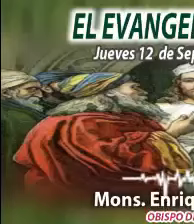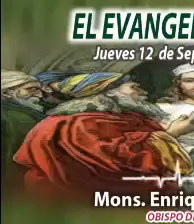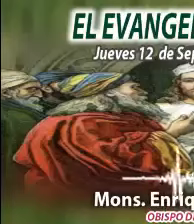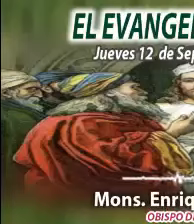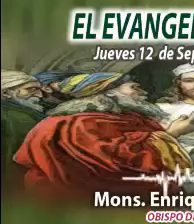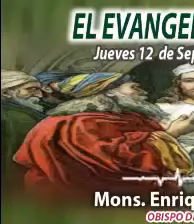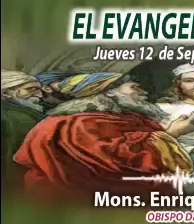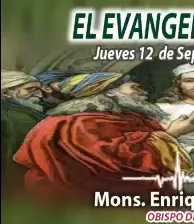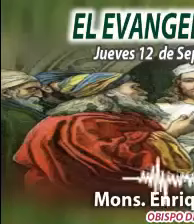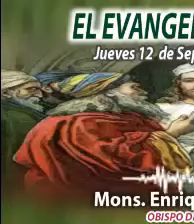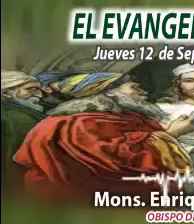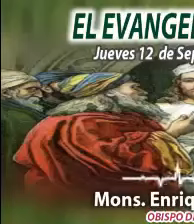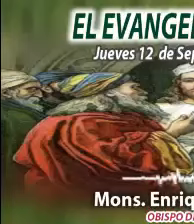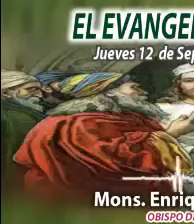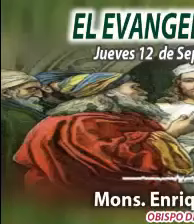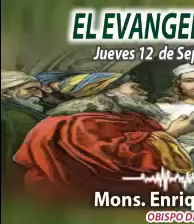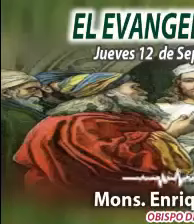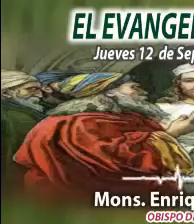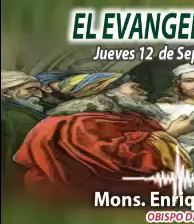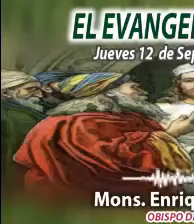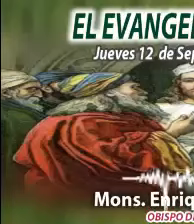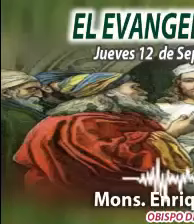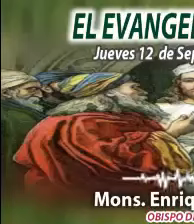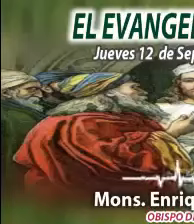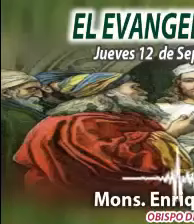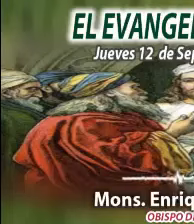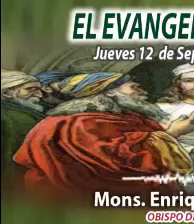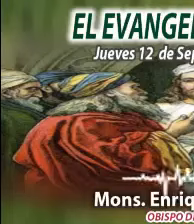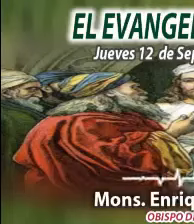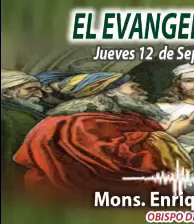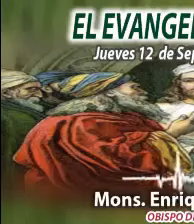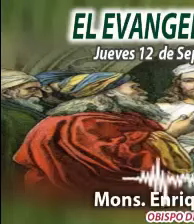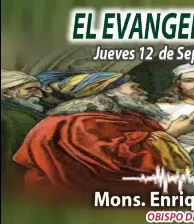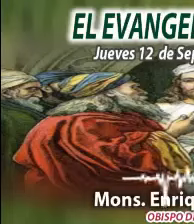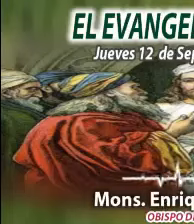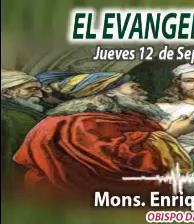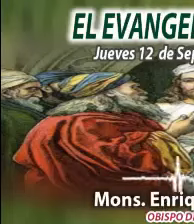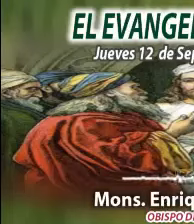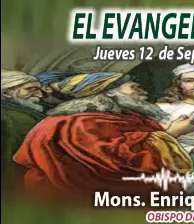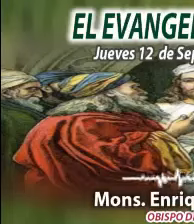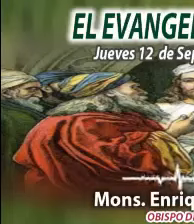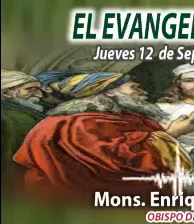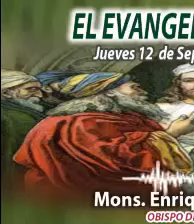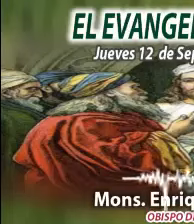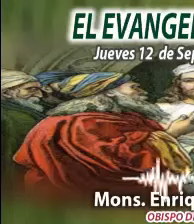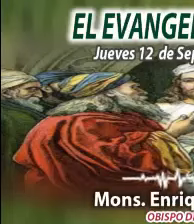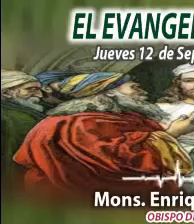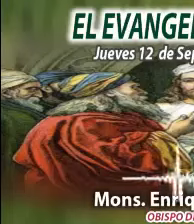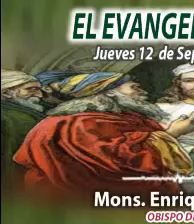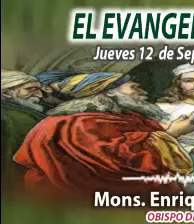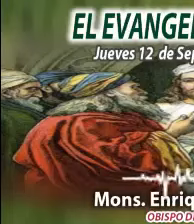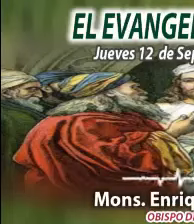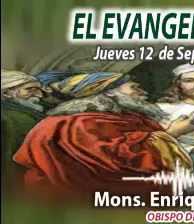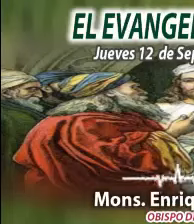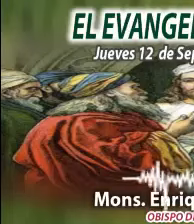Día a día, alimentándonos de la Palabra del Señor. En la voz de Monseñor Enrique Díaz,